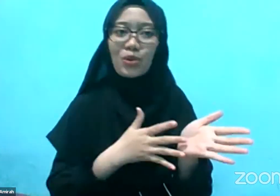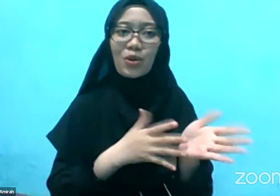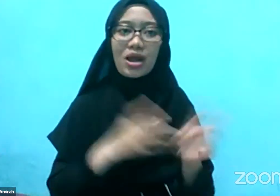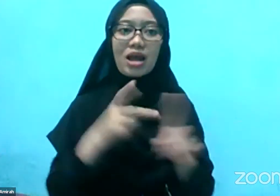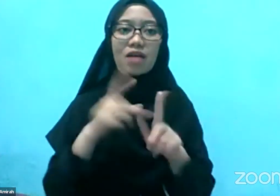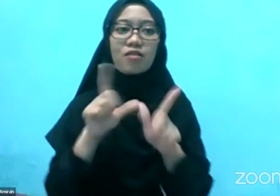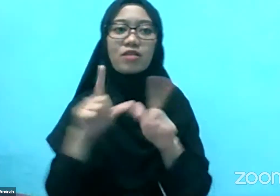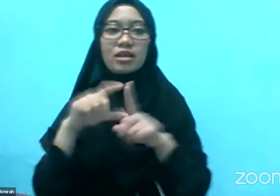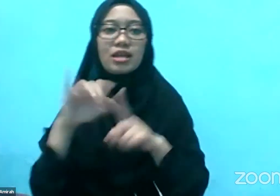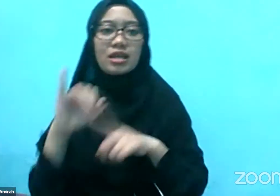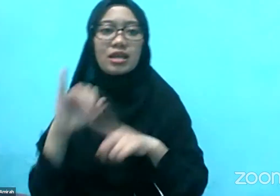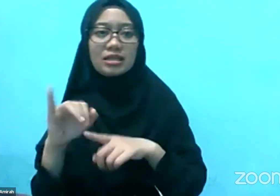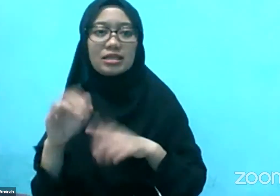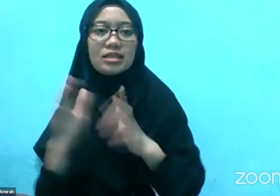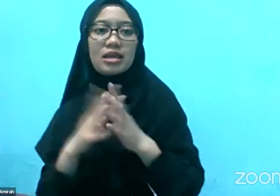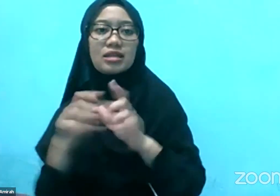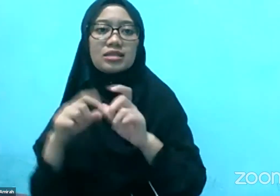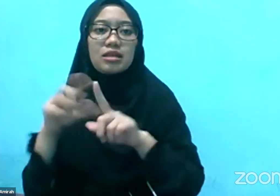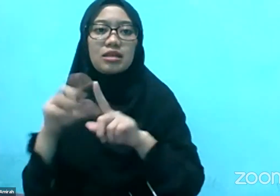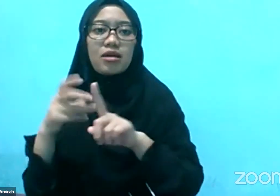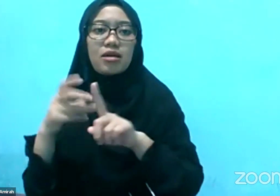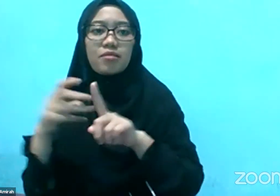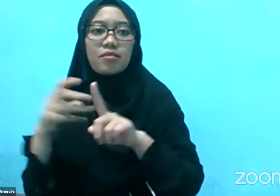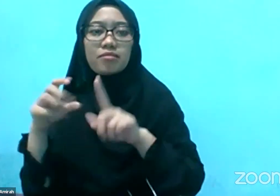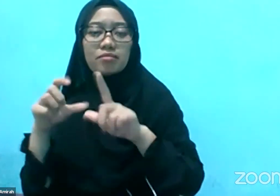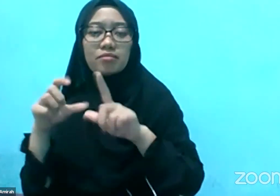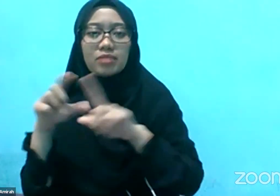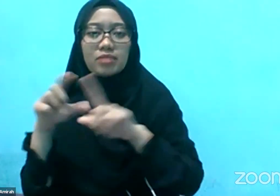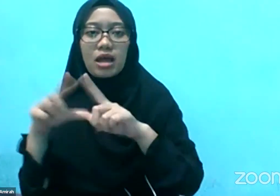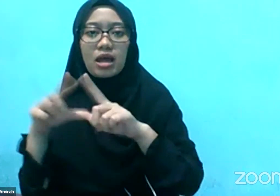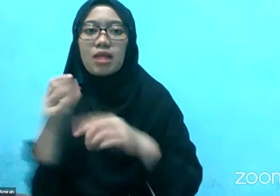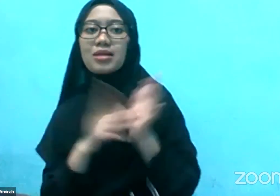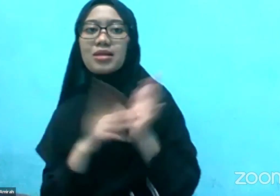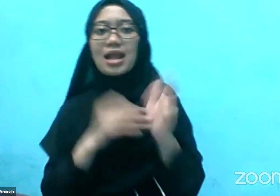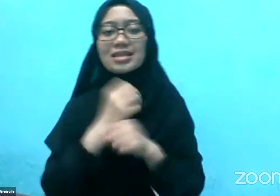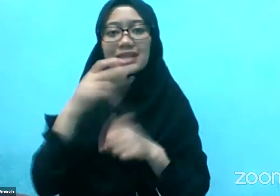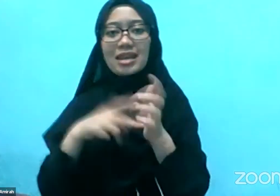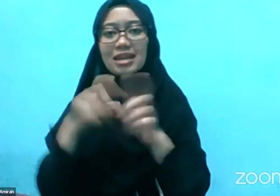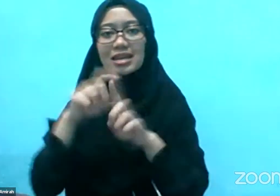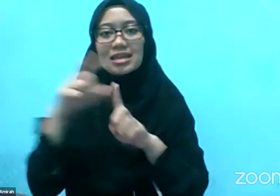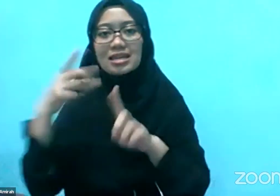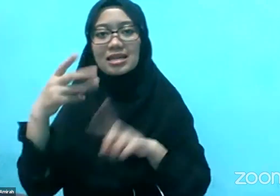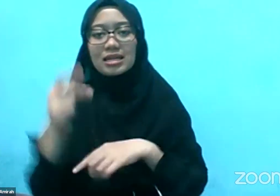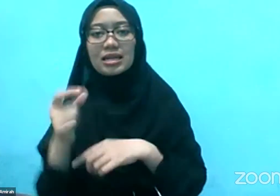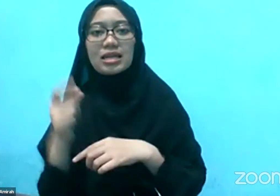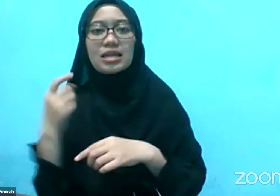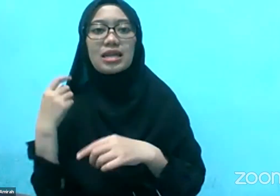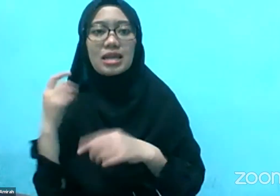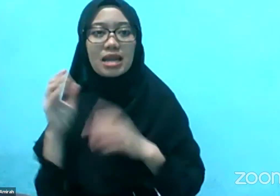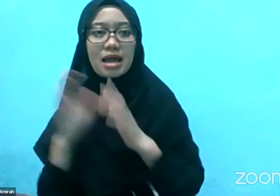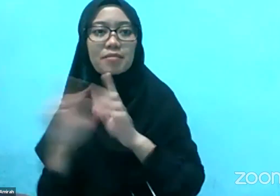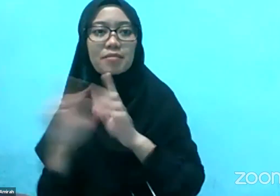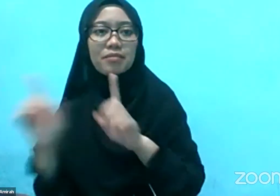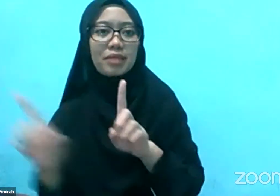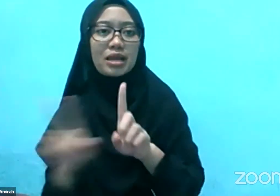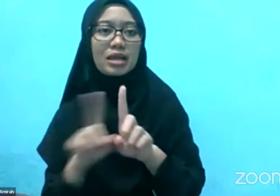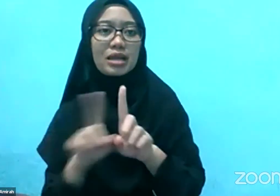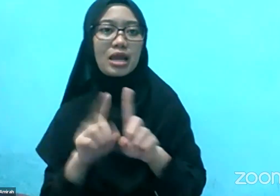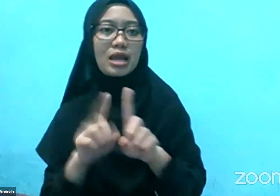Neta dan Pertudi Dengan organ punggal nikahannya Perti dengan Soto Makassarnya